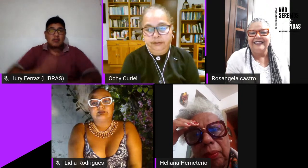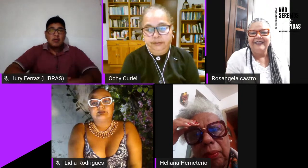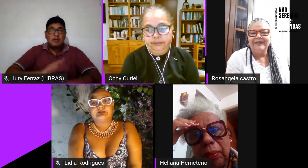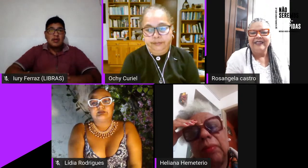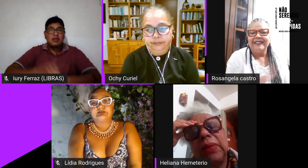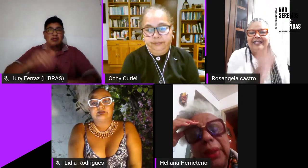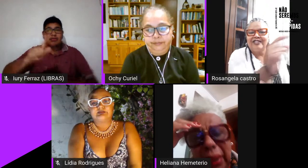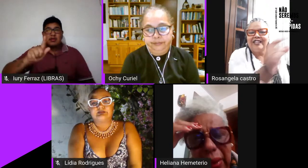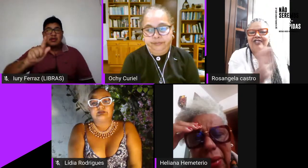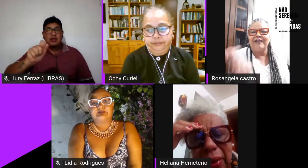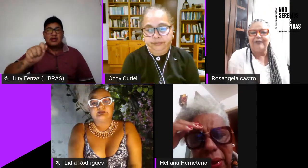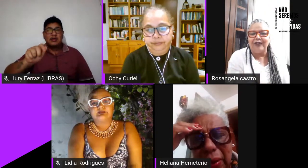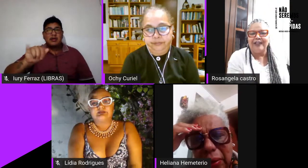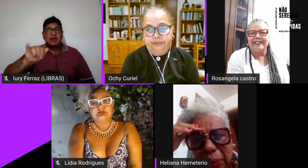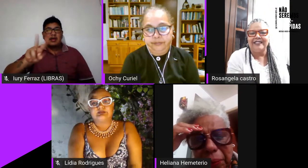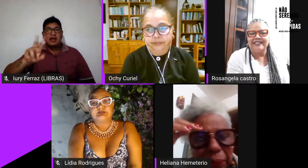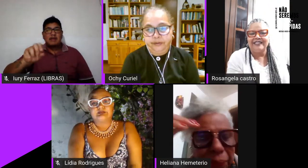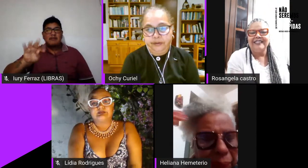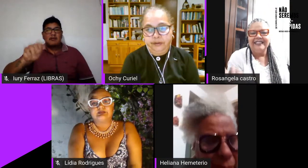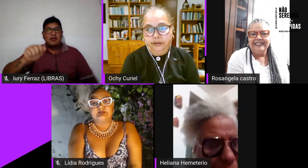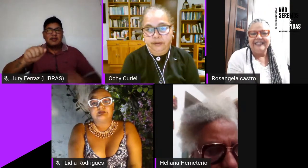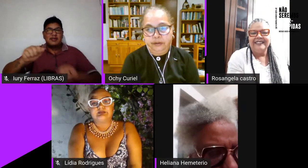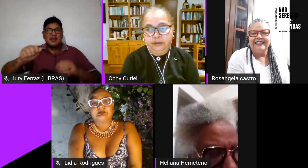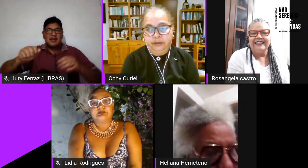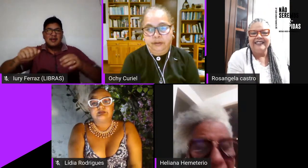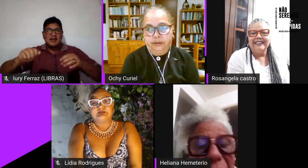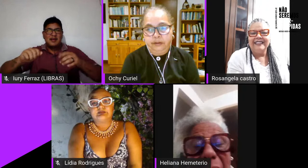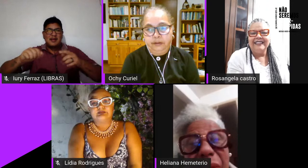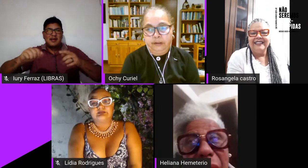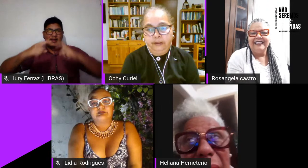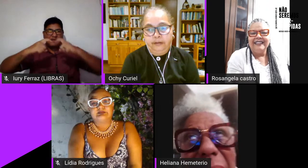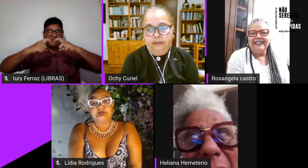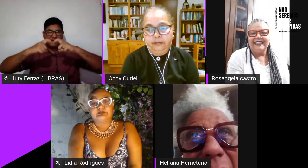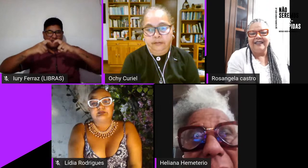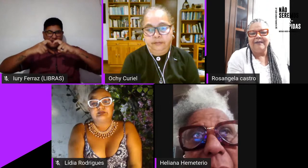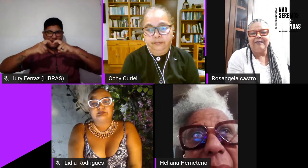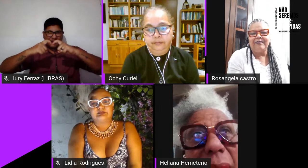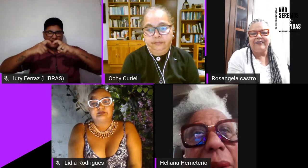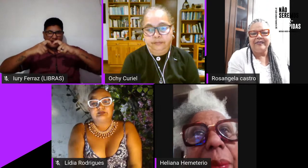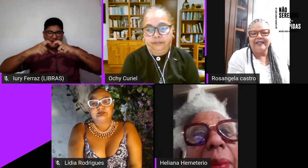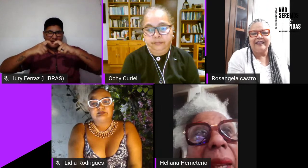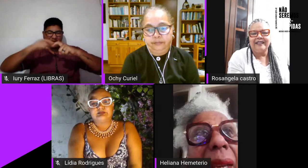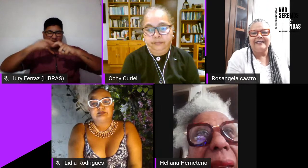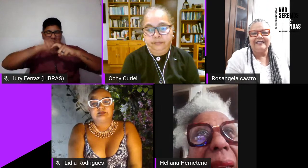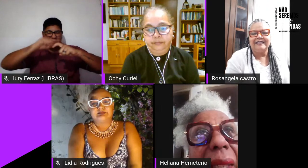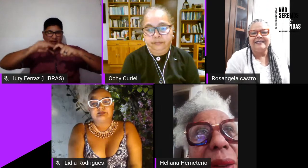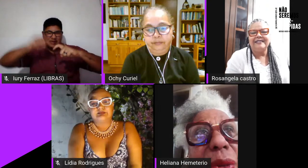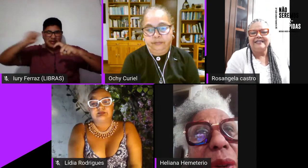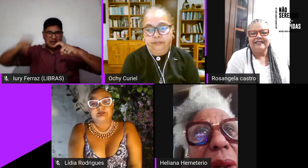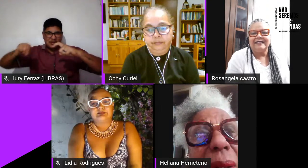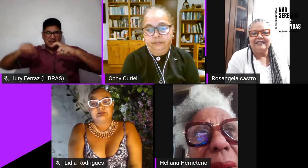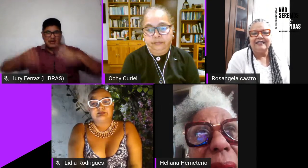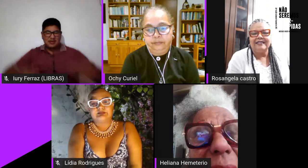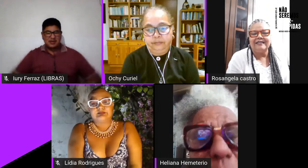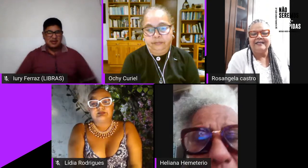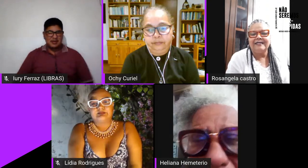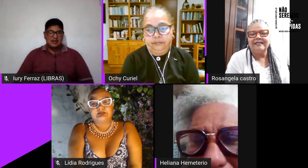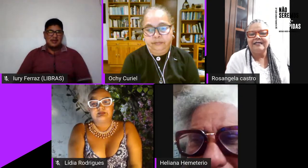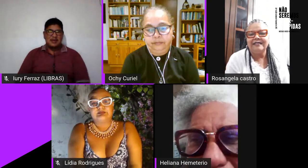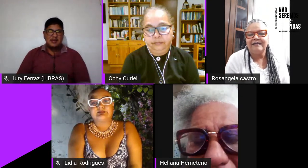Eliana das três Gaivotas né das Gaivotas exatamente eu vou